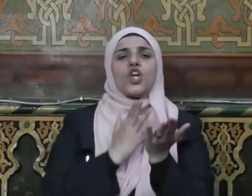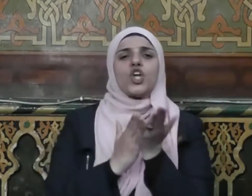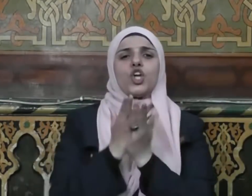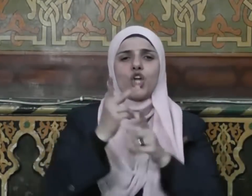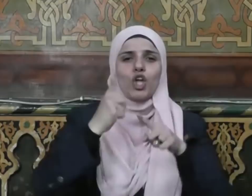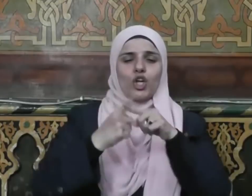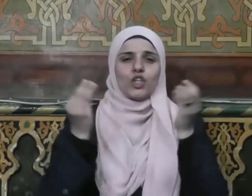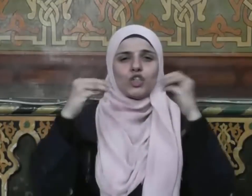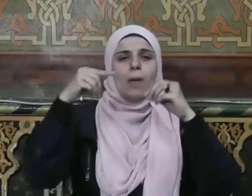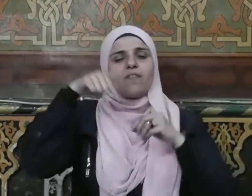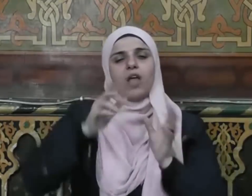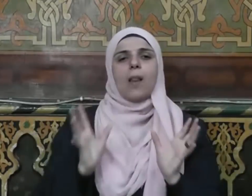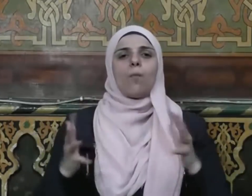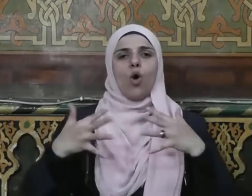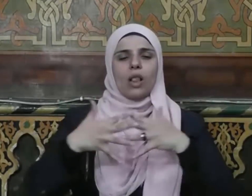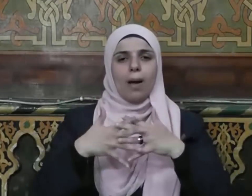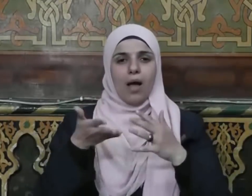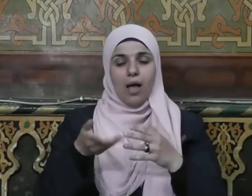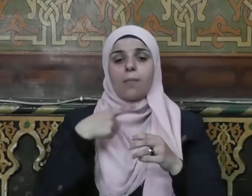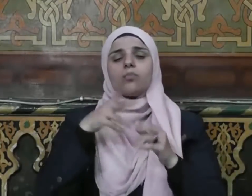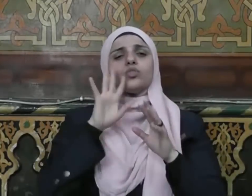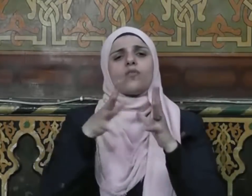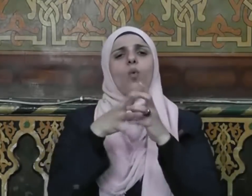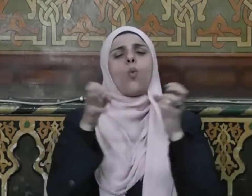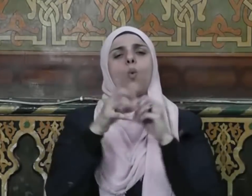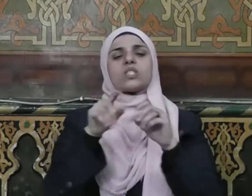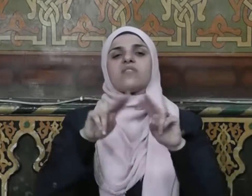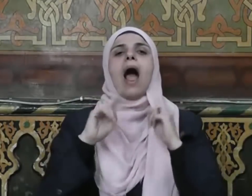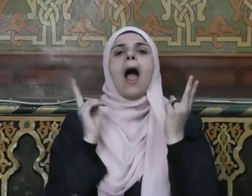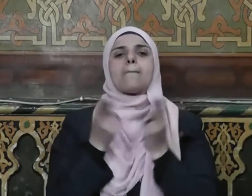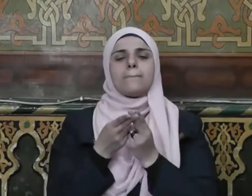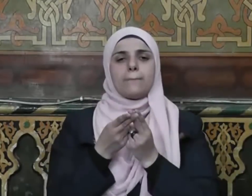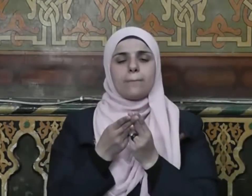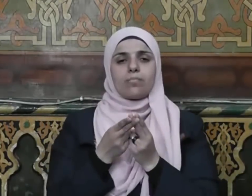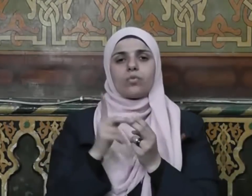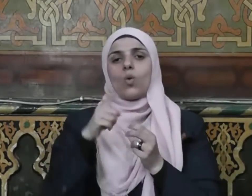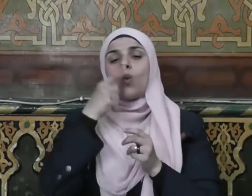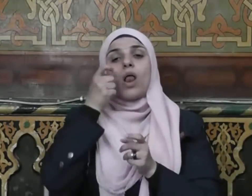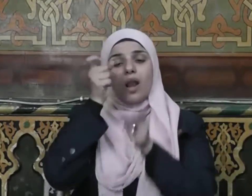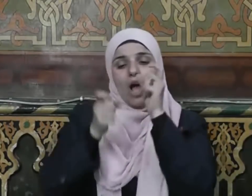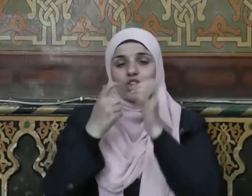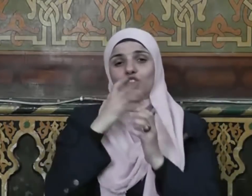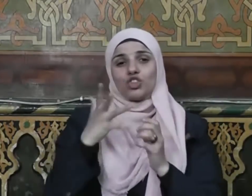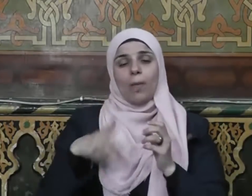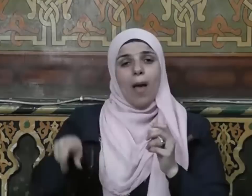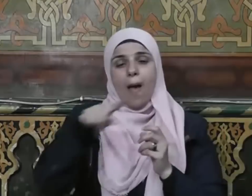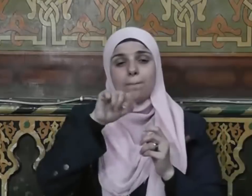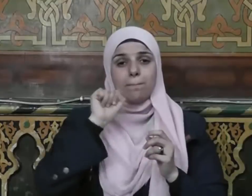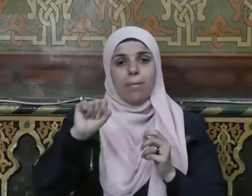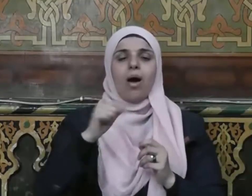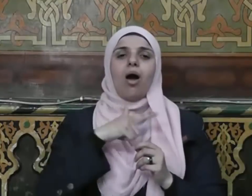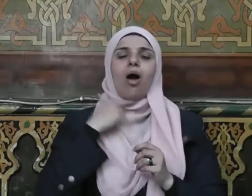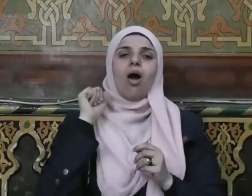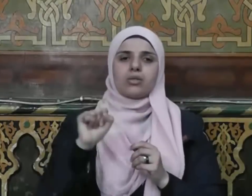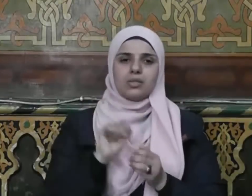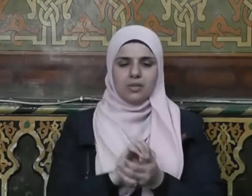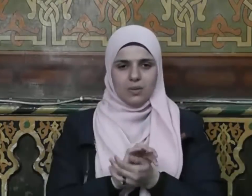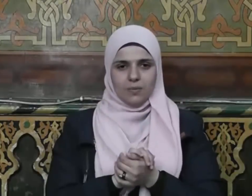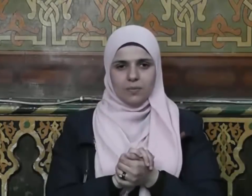الإيجابية في المجتمع بصفة عامة ولدى النشأ والشباب بصفة